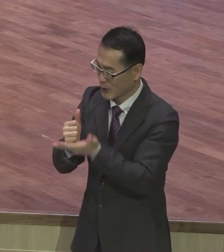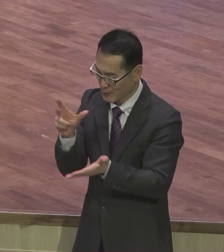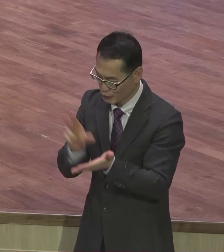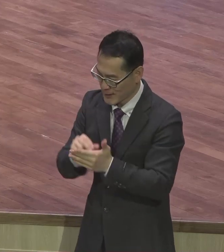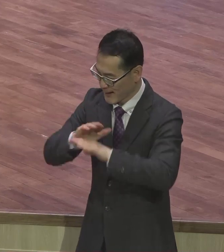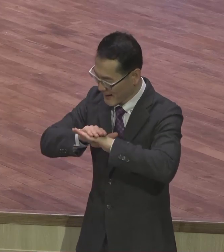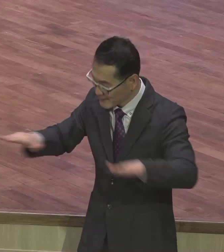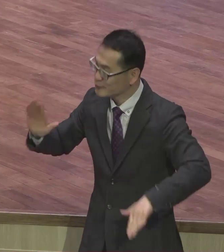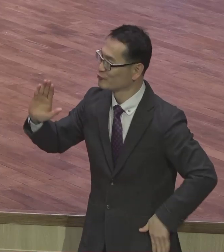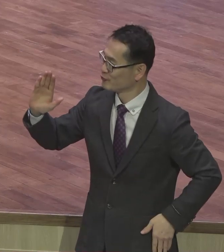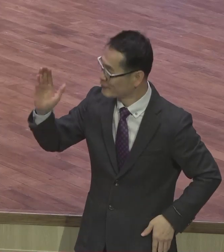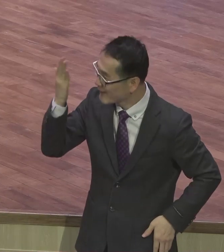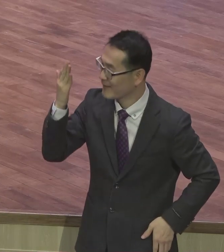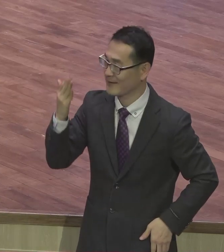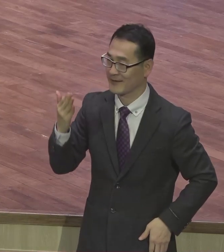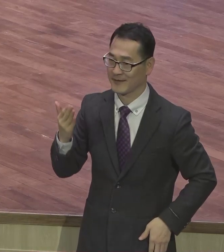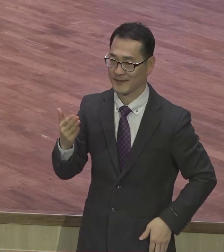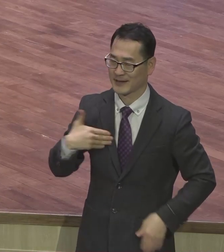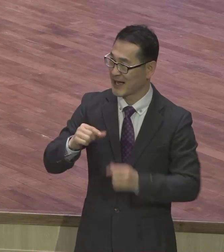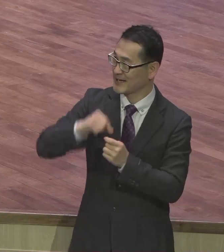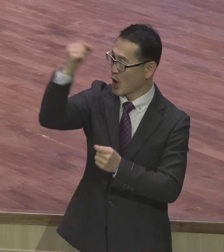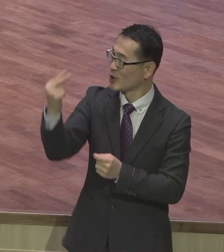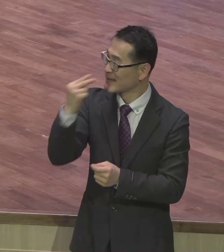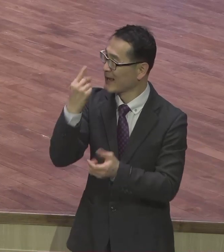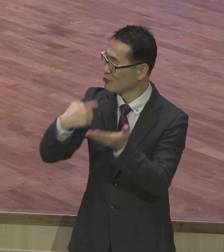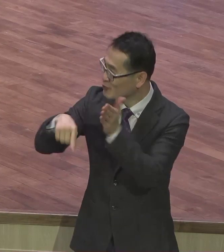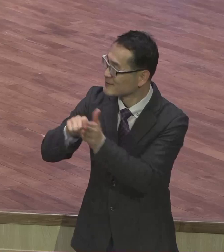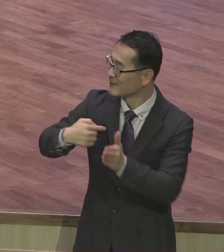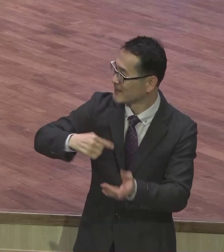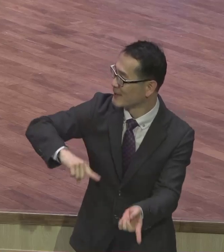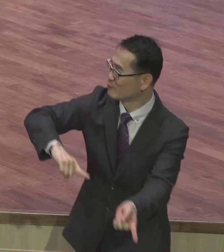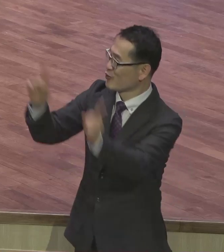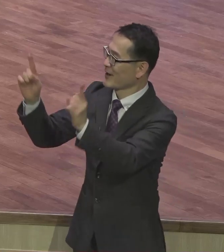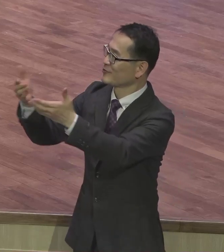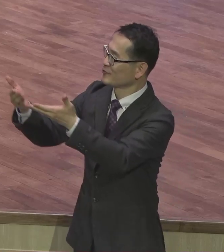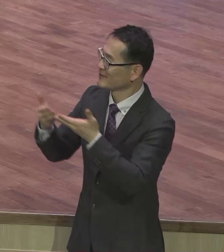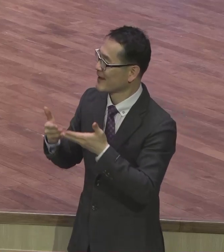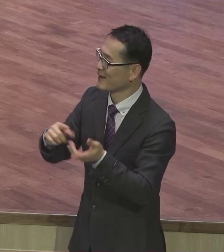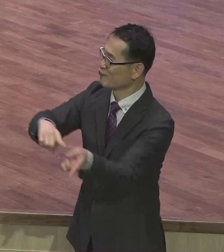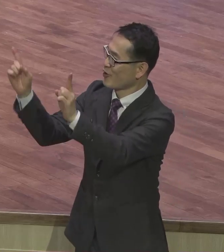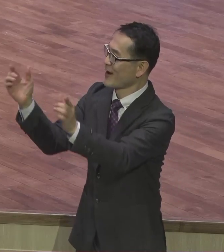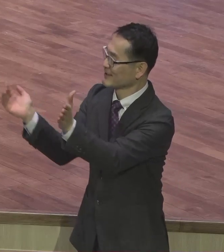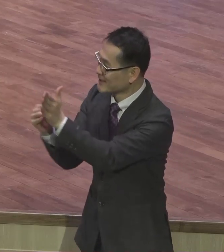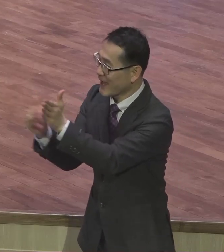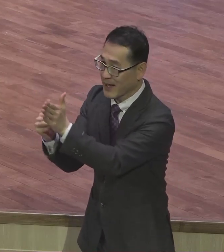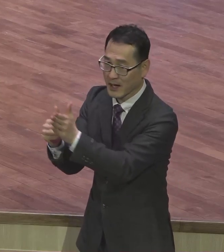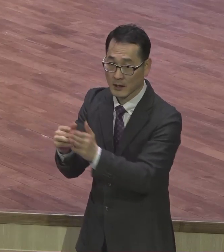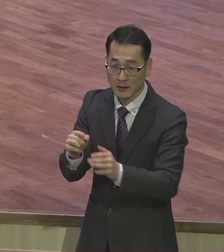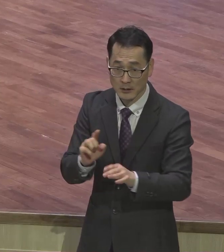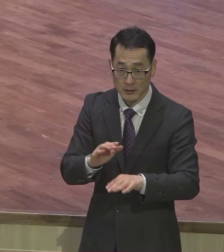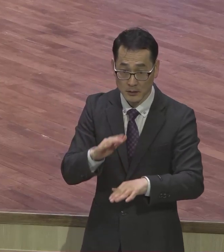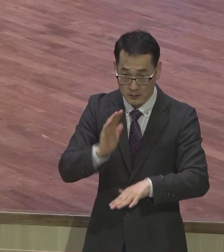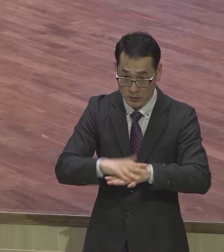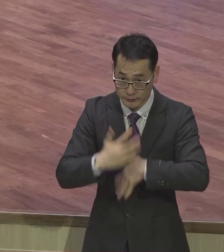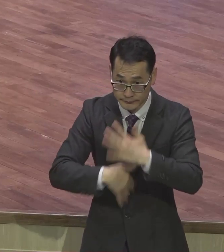됐고 이제 내게 영생 주시기 위해서 부활하셨다 라는 사실을 이것을 여러분이 믿고